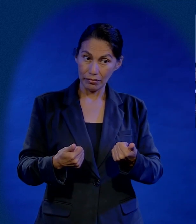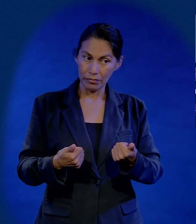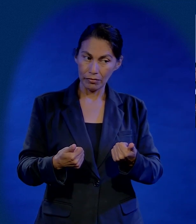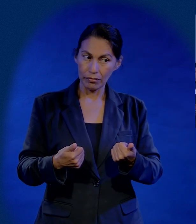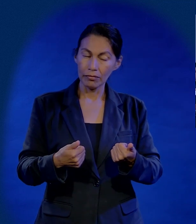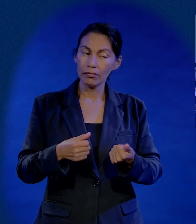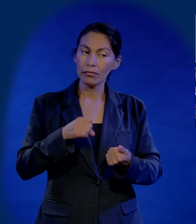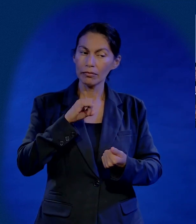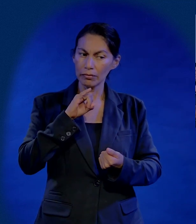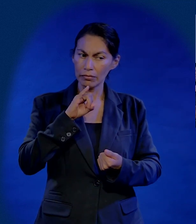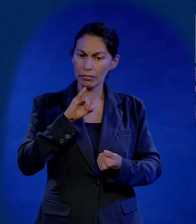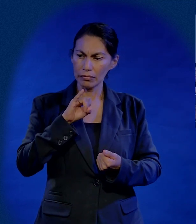¿Me entiende?